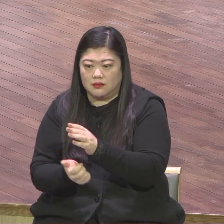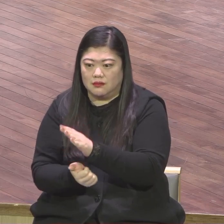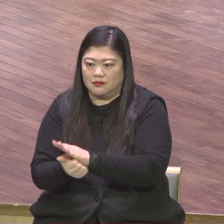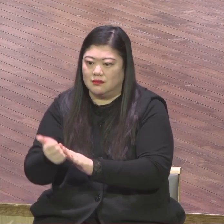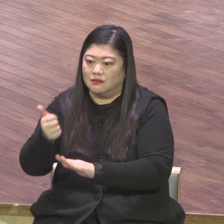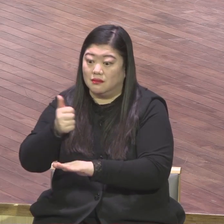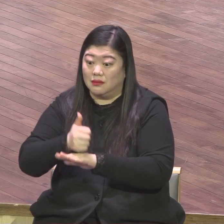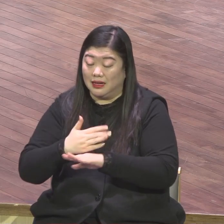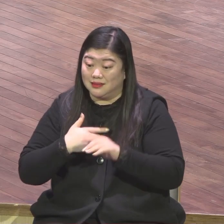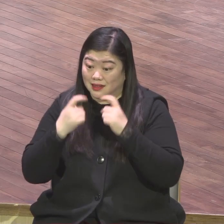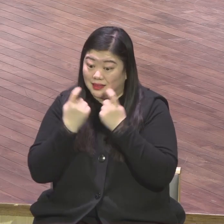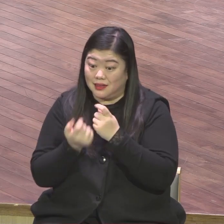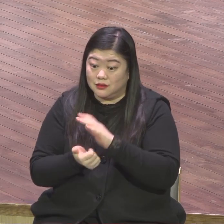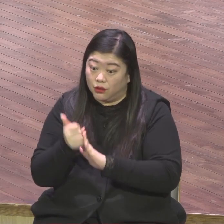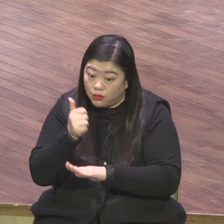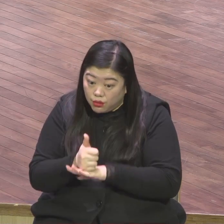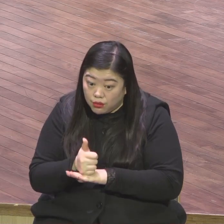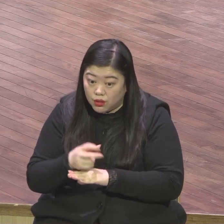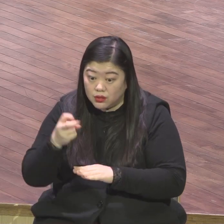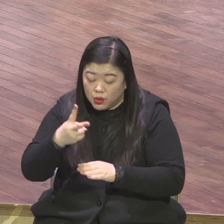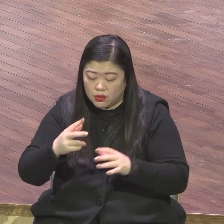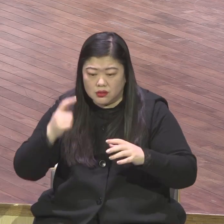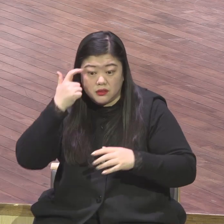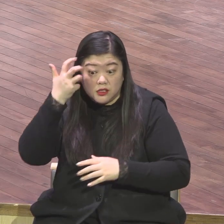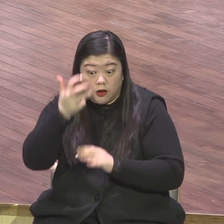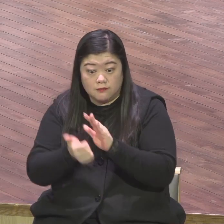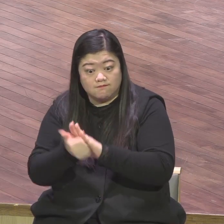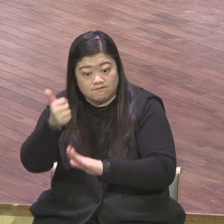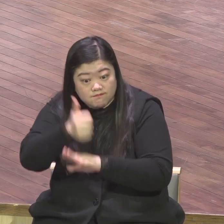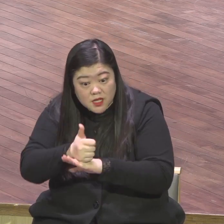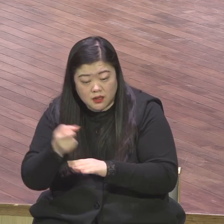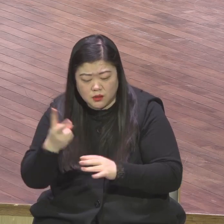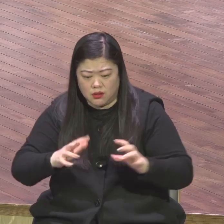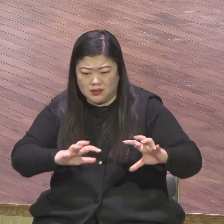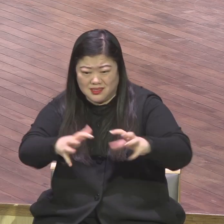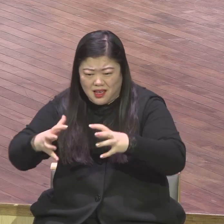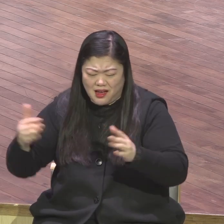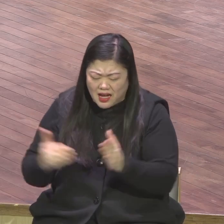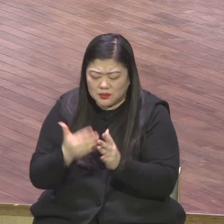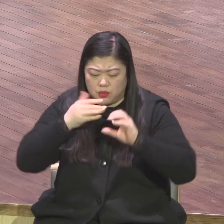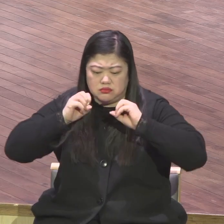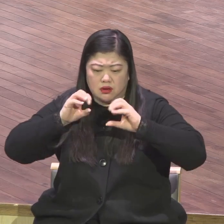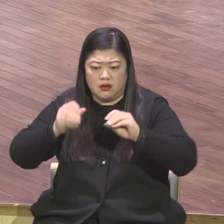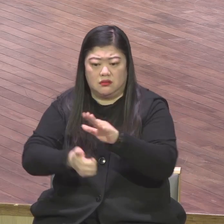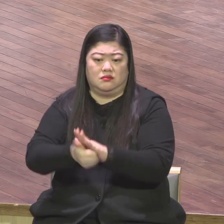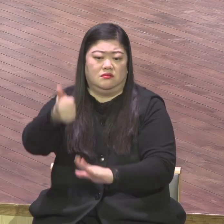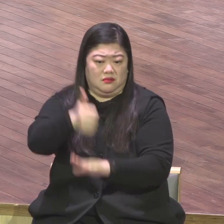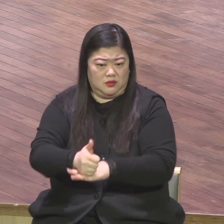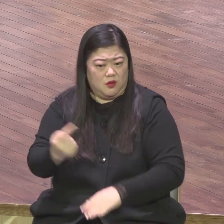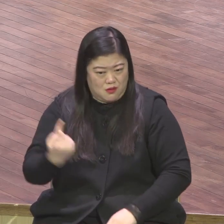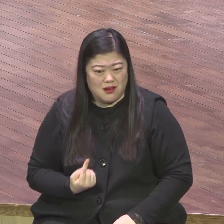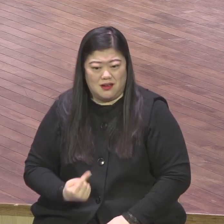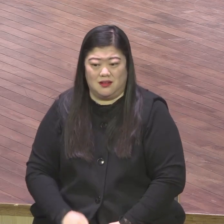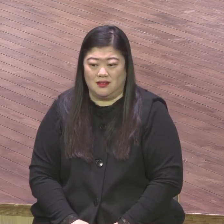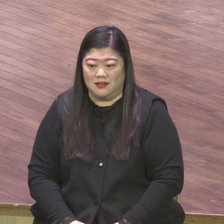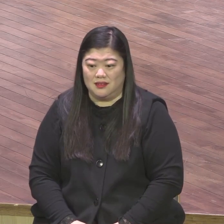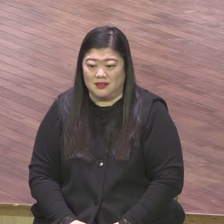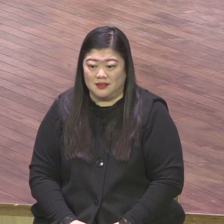2, 7나라 5천적 보고만 만국을 기업으로 얻는 응답사로 들어가게 되었습니다 저는 성립인도